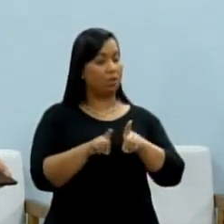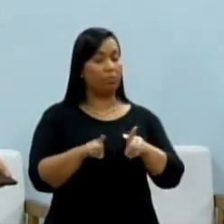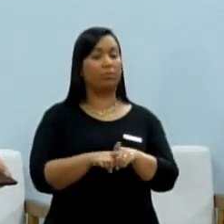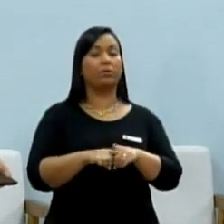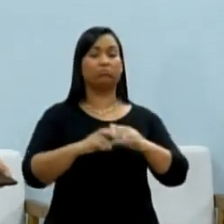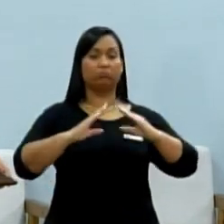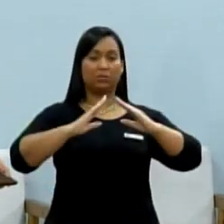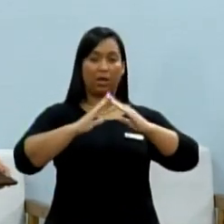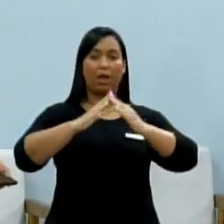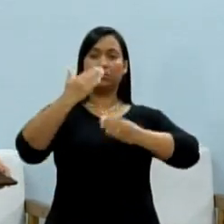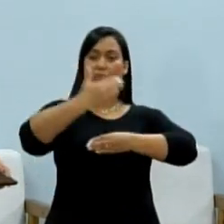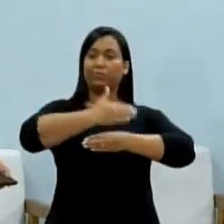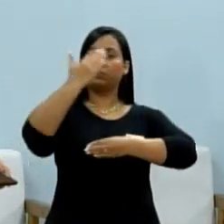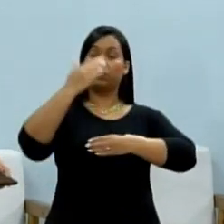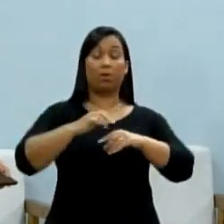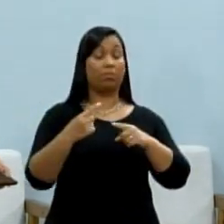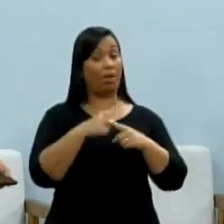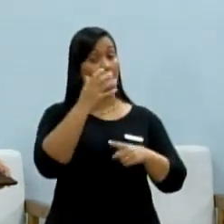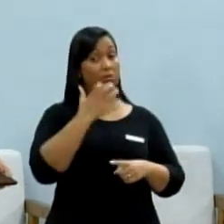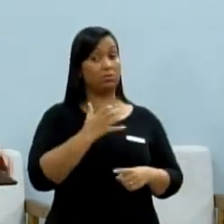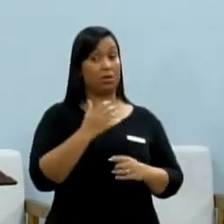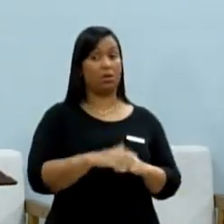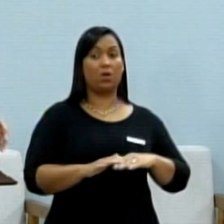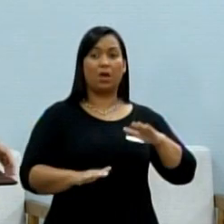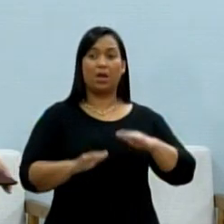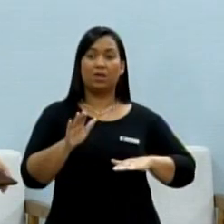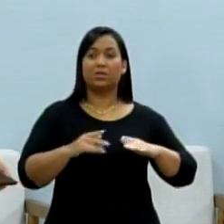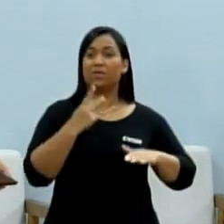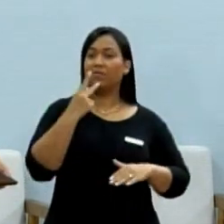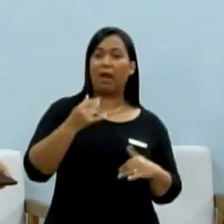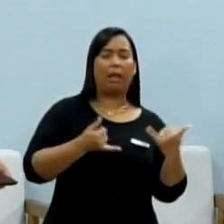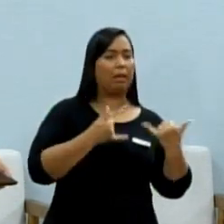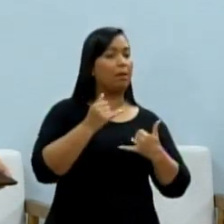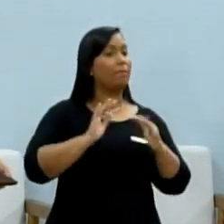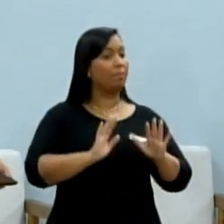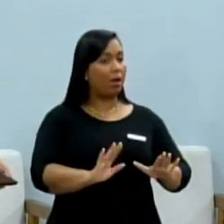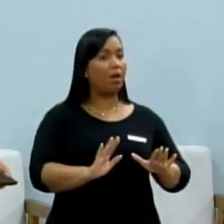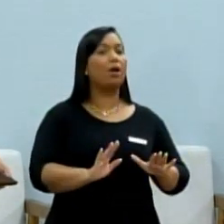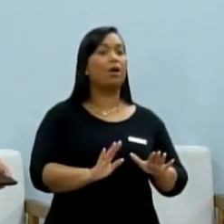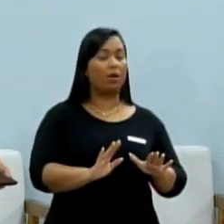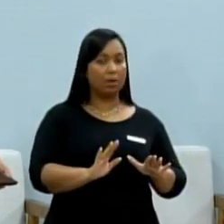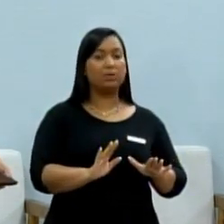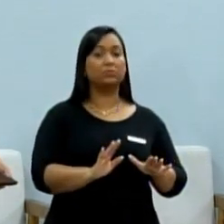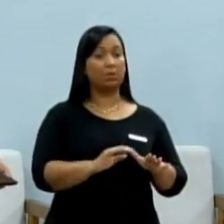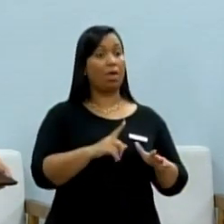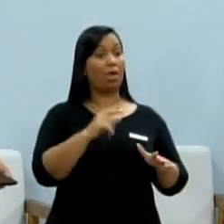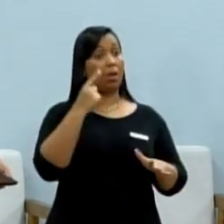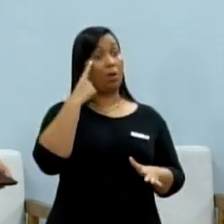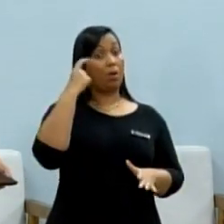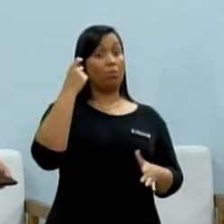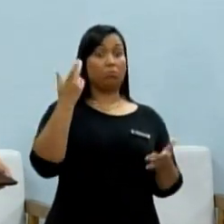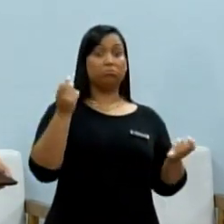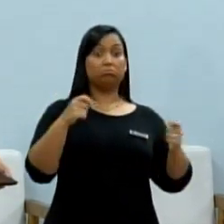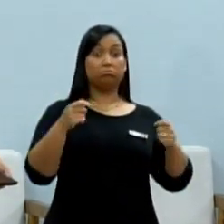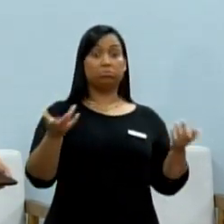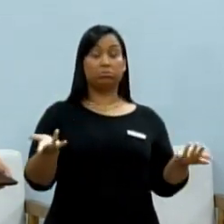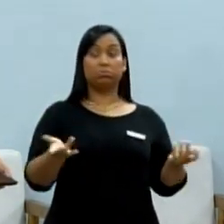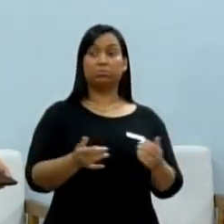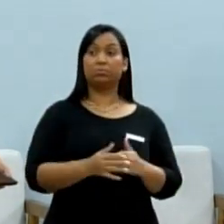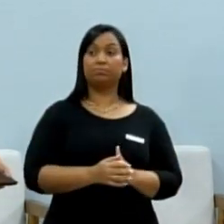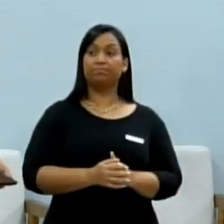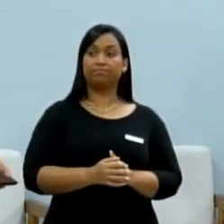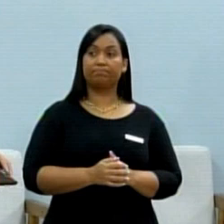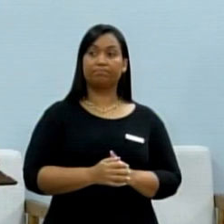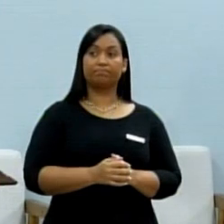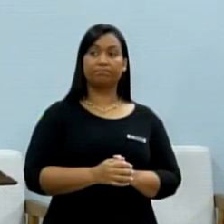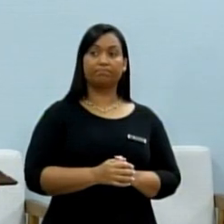nossa cidade, isso é muito sério, às vezes falei num tom de brincadeira, mas vira uma ideia, né, e aí o